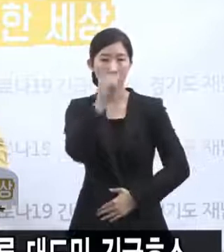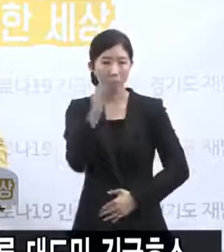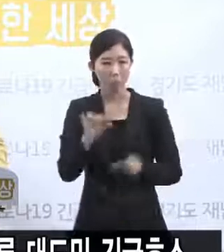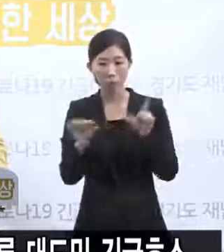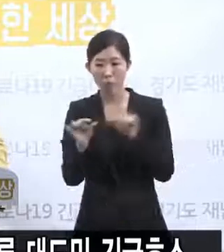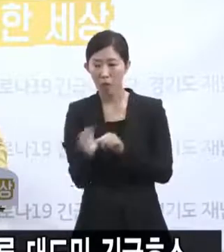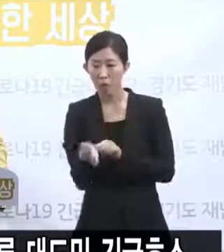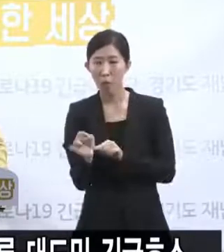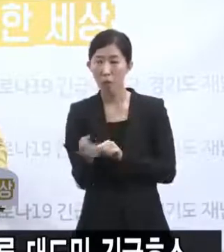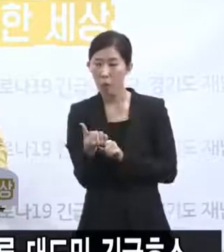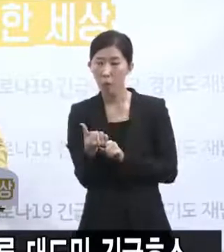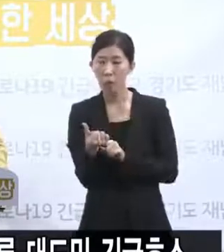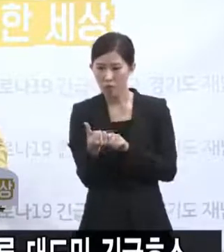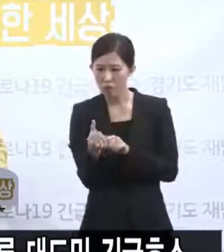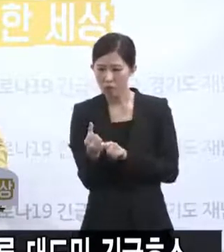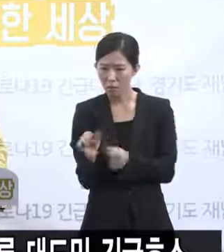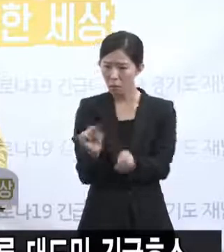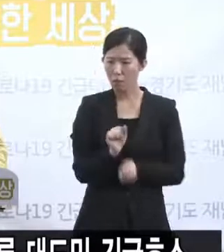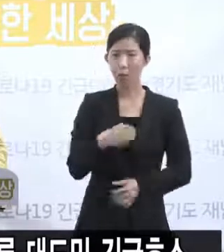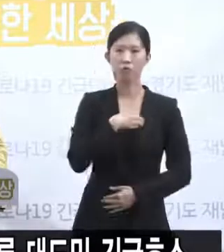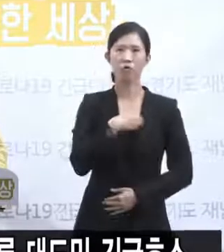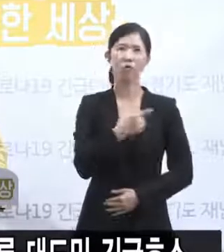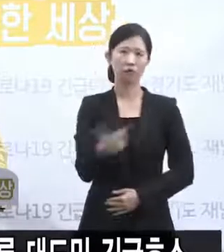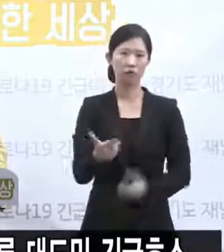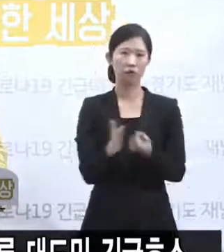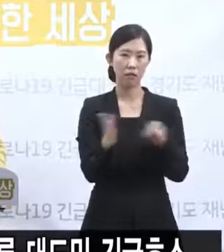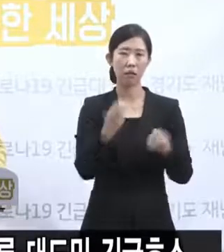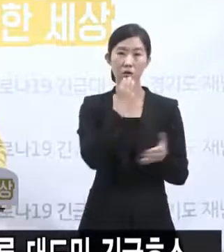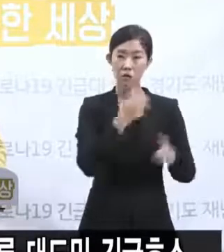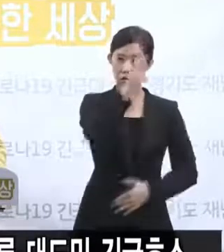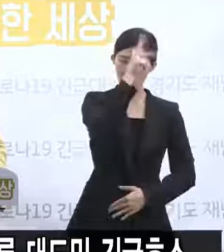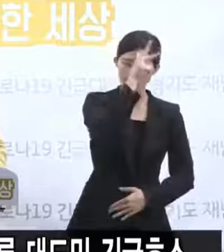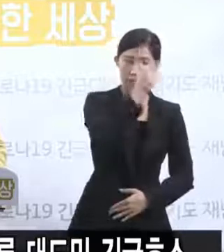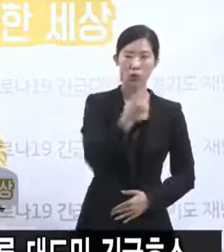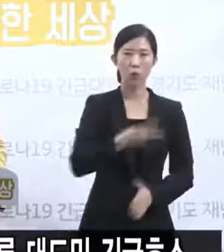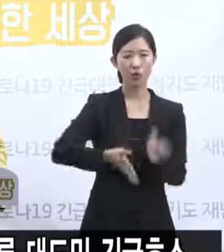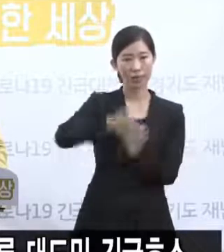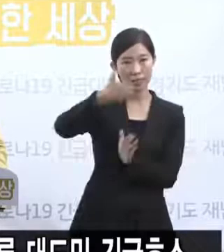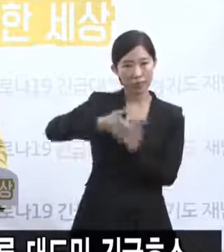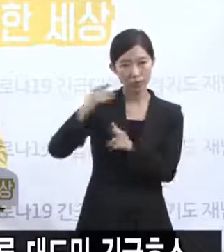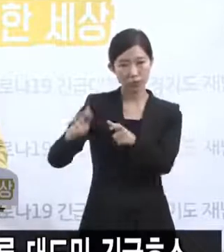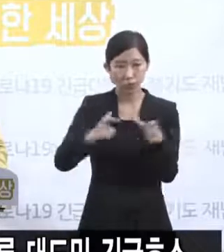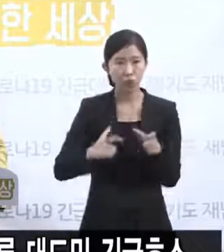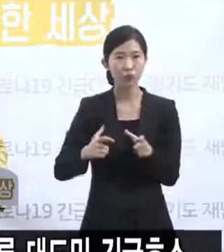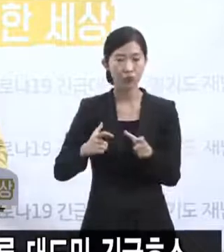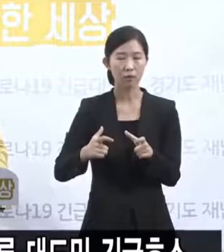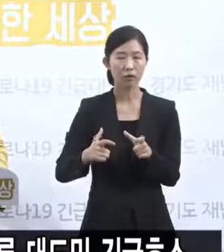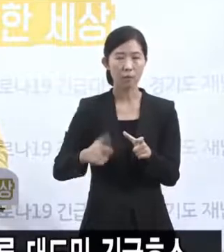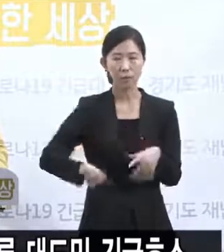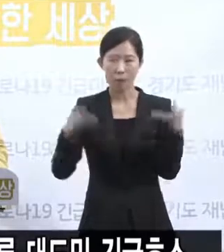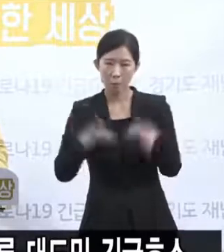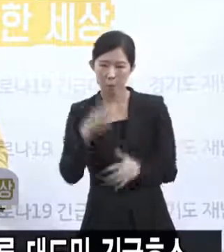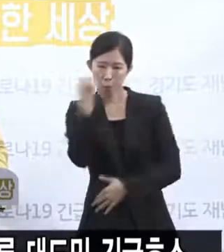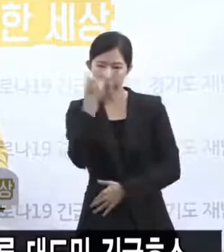위험성이 있어서 경찰과 시군, 다음에 우리 도 공무원들이 합동으로 단속할 계획을 지금 수립 중에 있습니다.